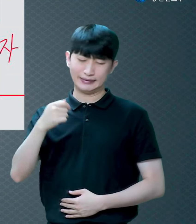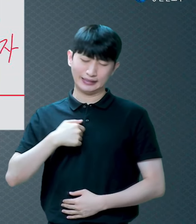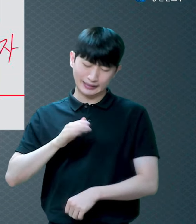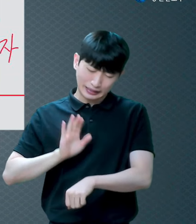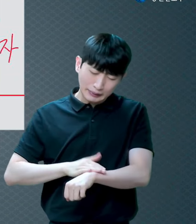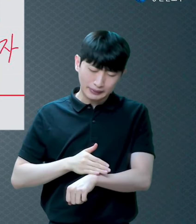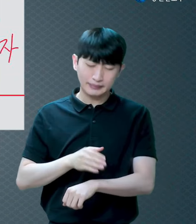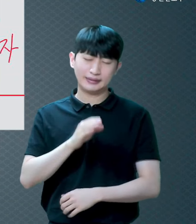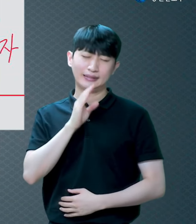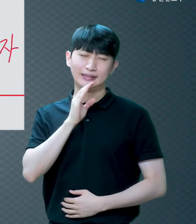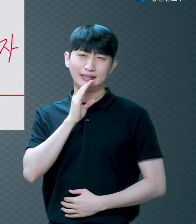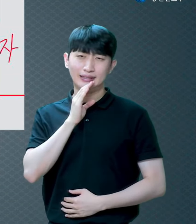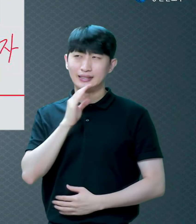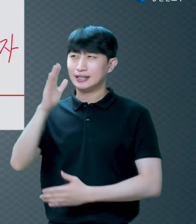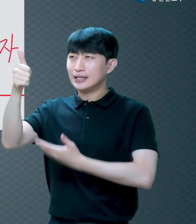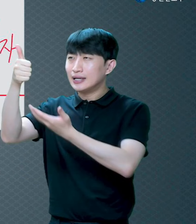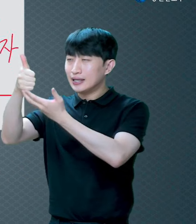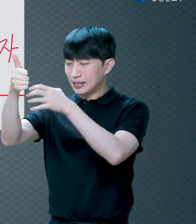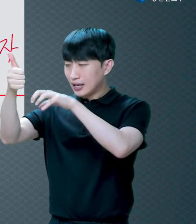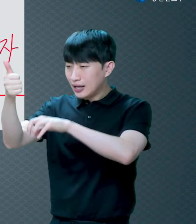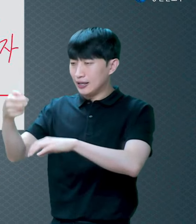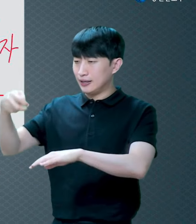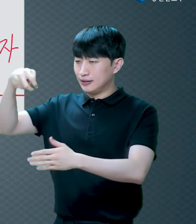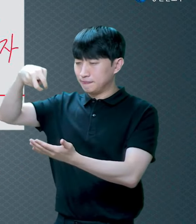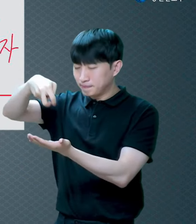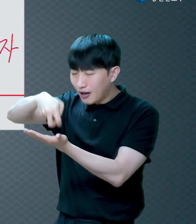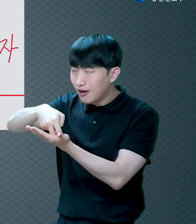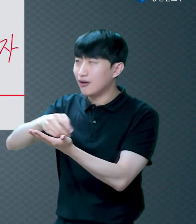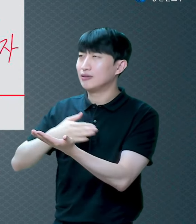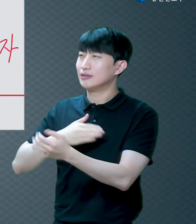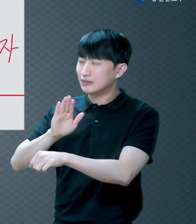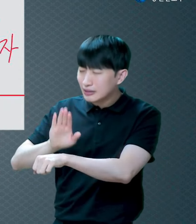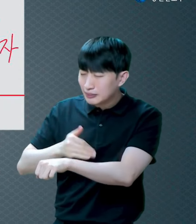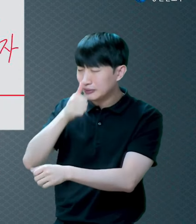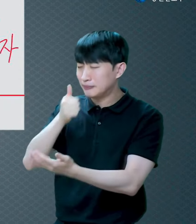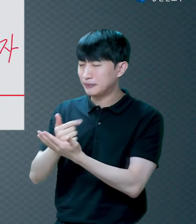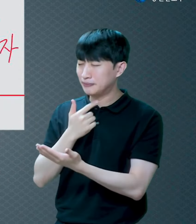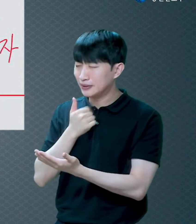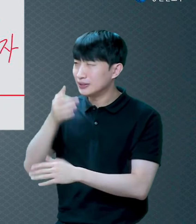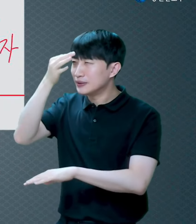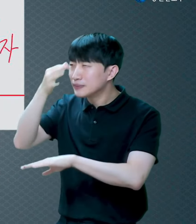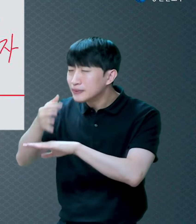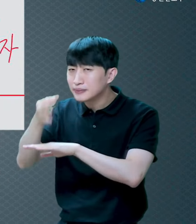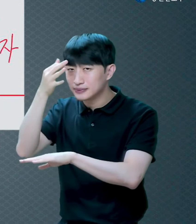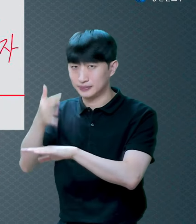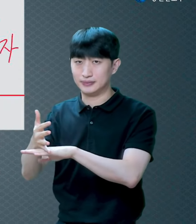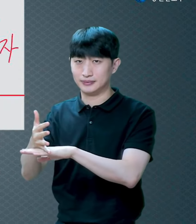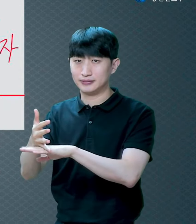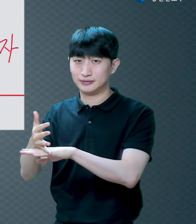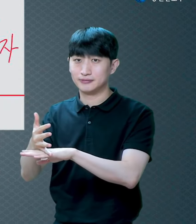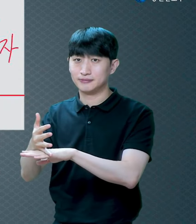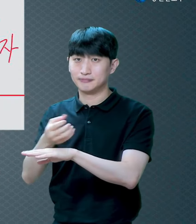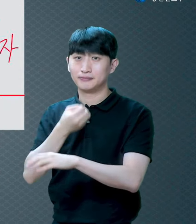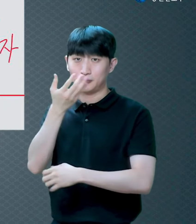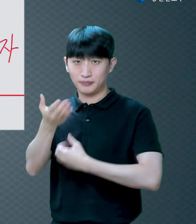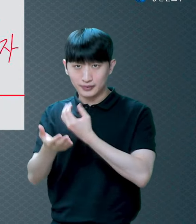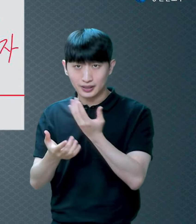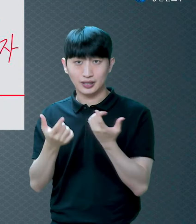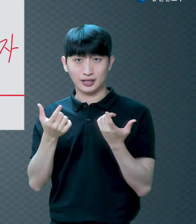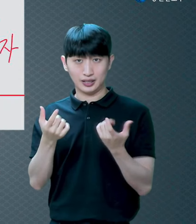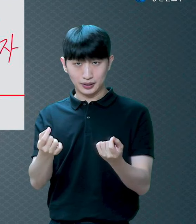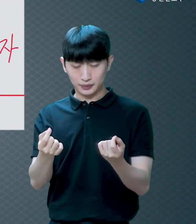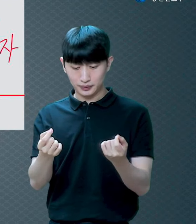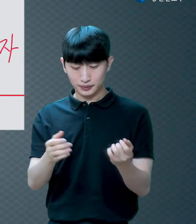무릎을 꿇는 모습입니다 그리고 버린다라고 하는 것은 우리가